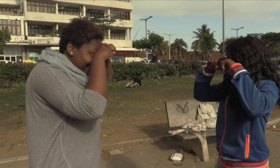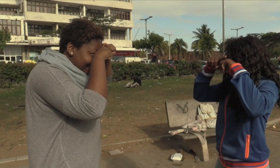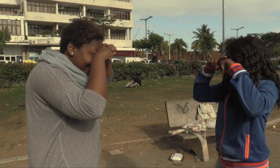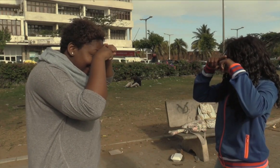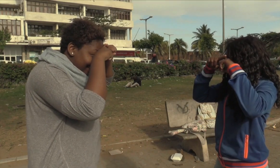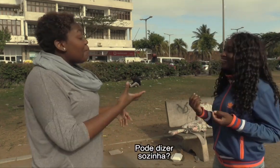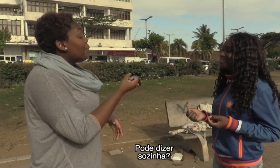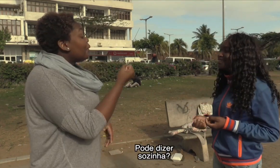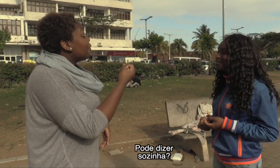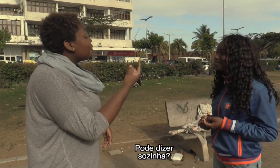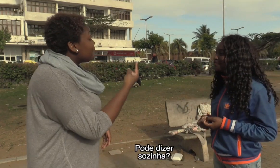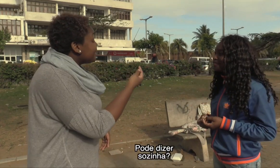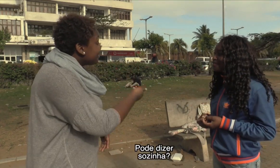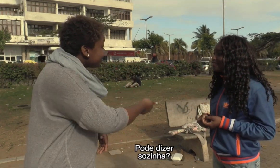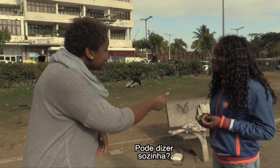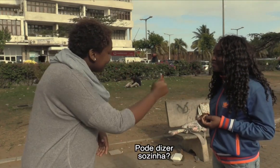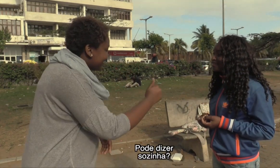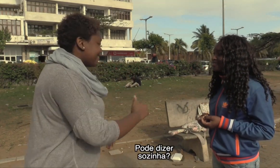Pode dizer sozinha?